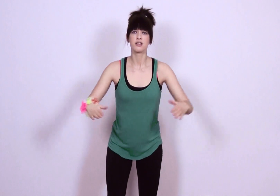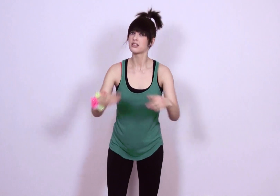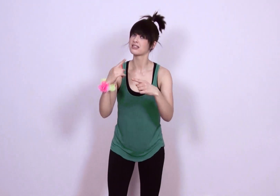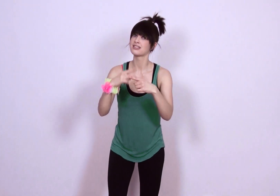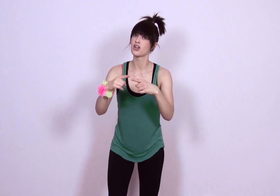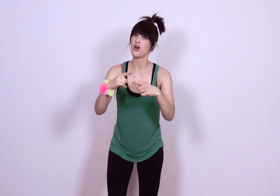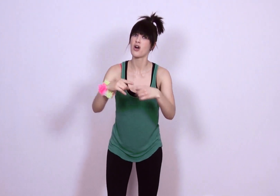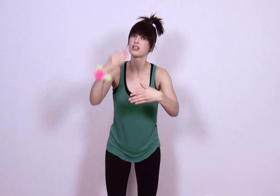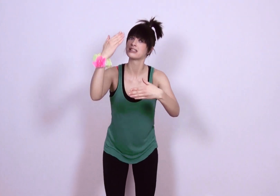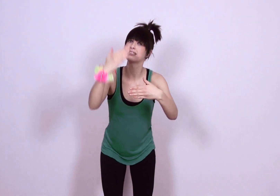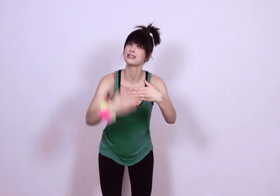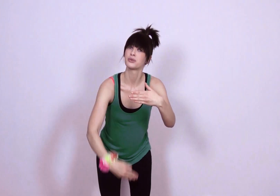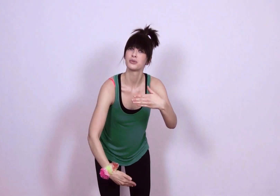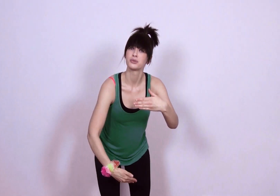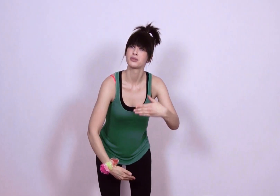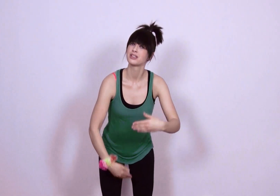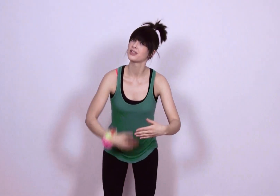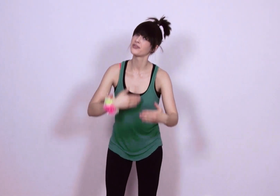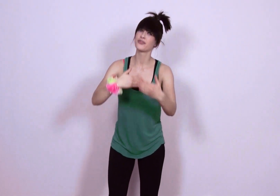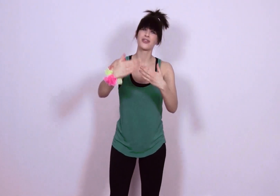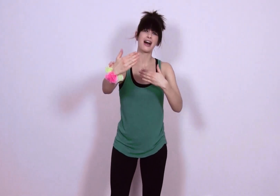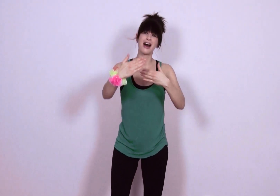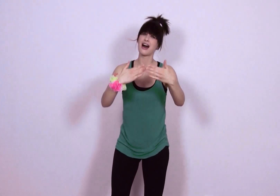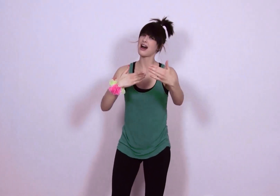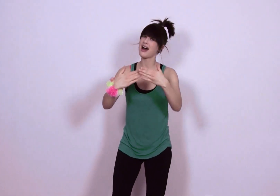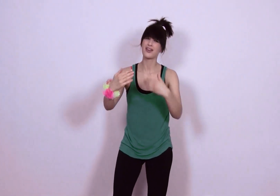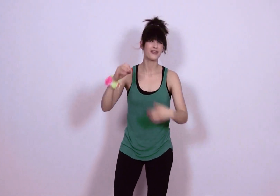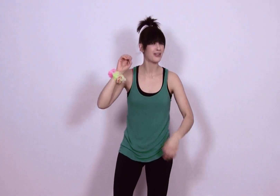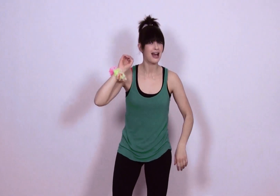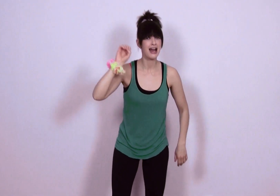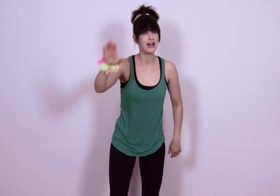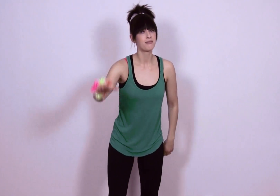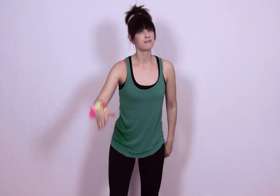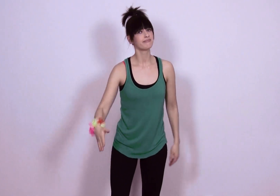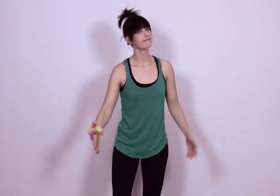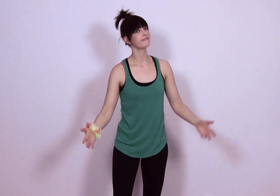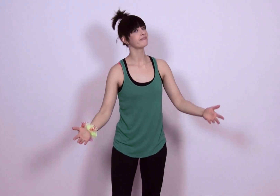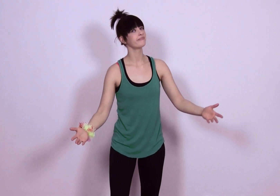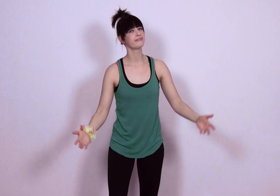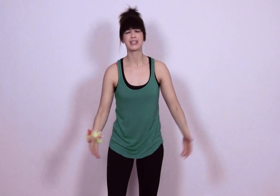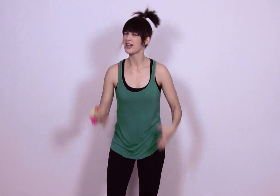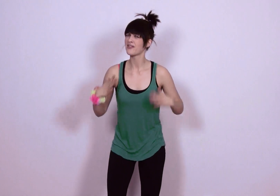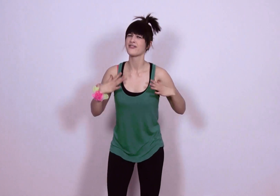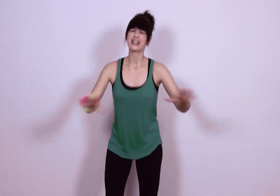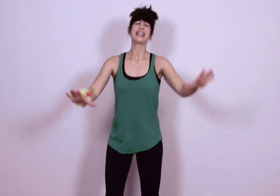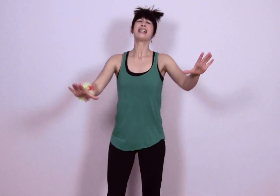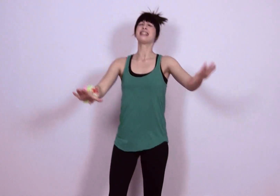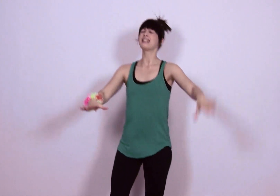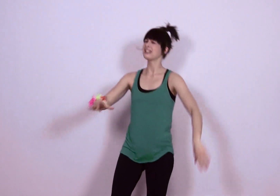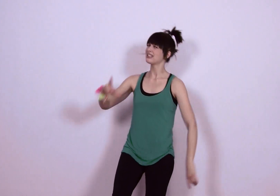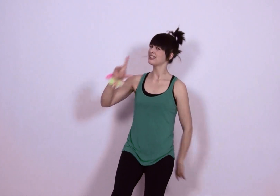börjar redan ta slut Varför måste vi nu åka hem? Vill inte lämna vårt